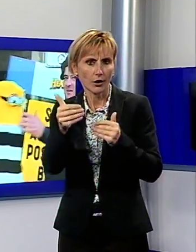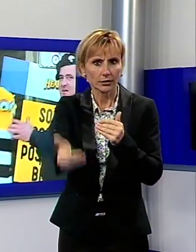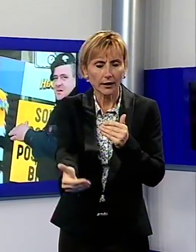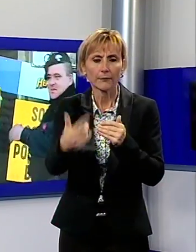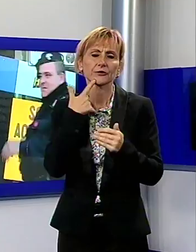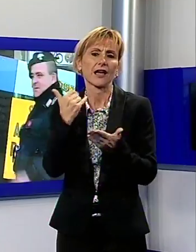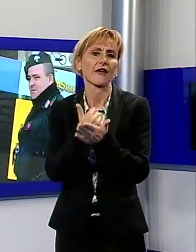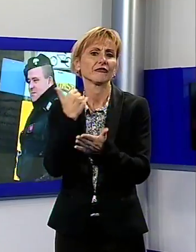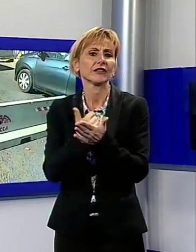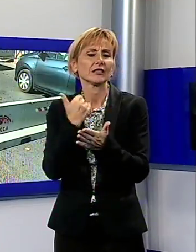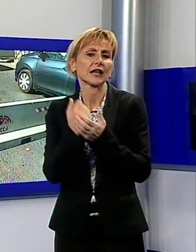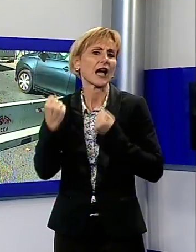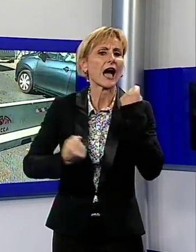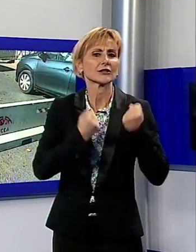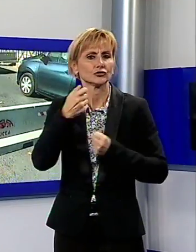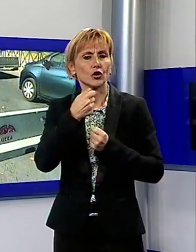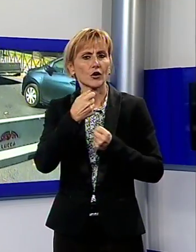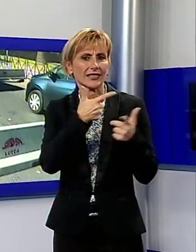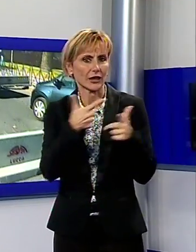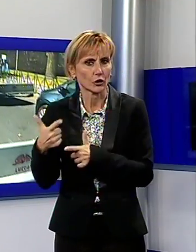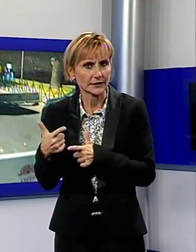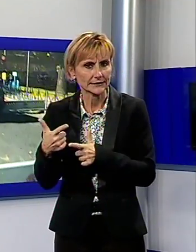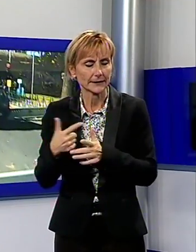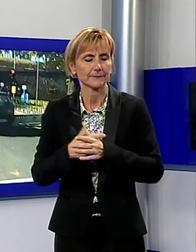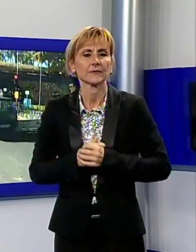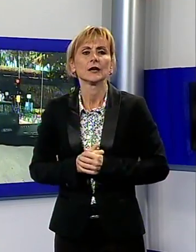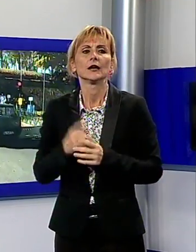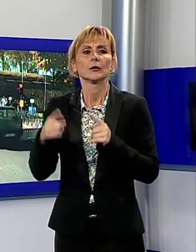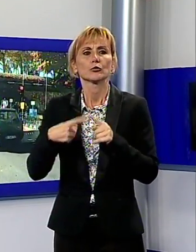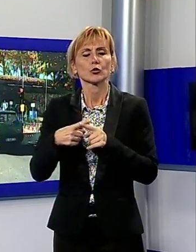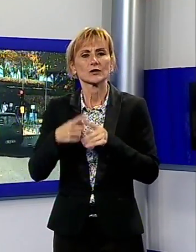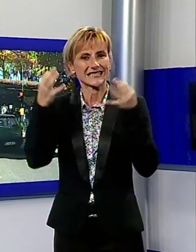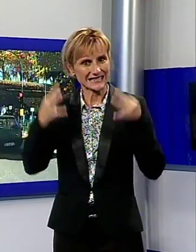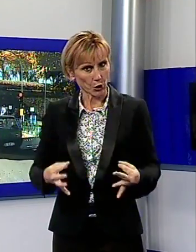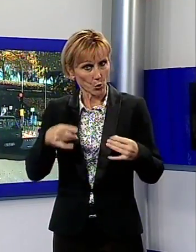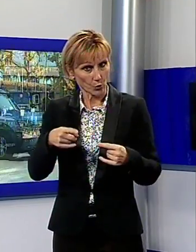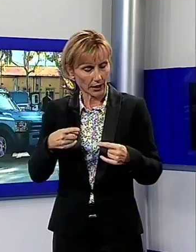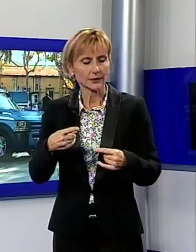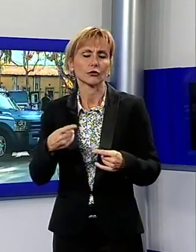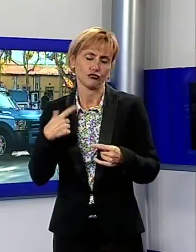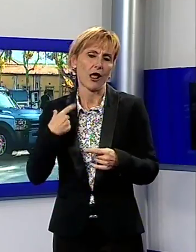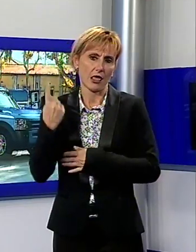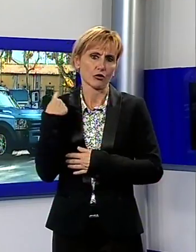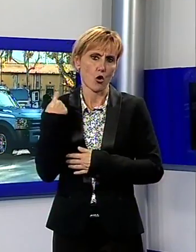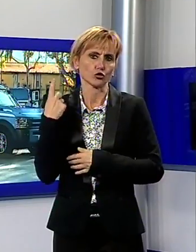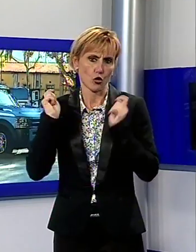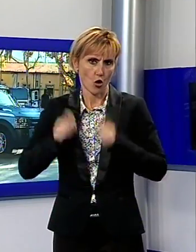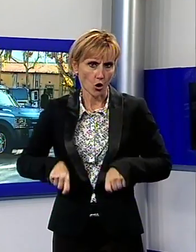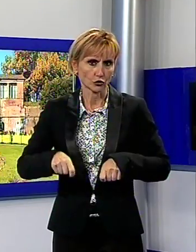azioni terroristiche. Il rafforzamento dei dispositivi di sicurezza era già scattato l'anno scorso ma è stato ulteriormente aumentato